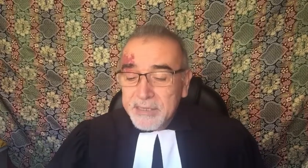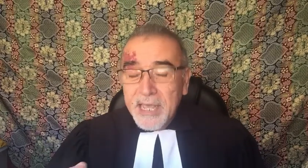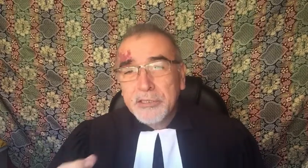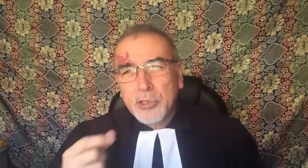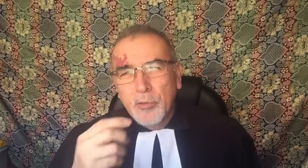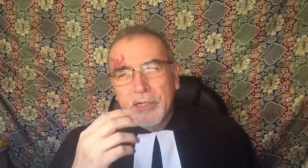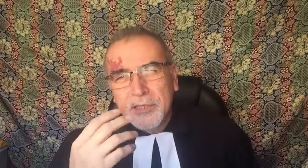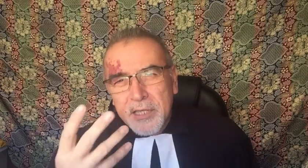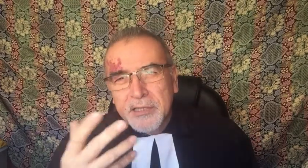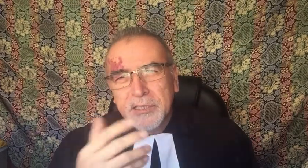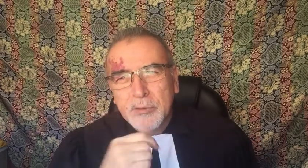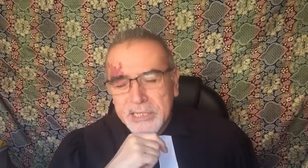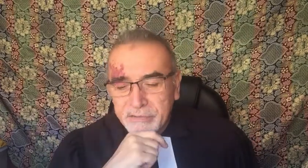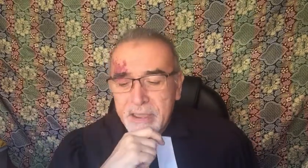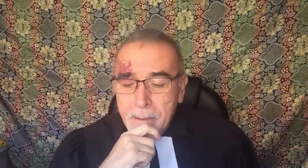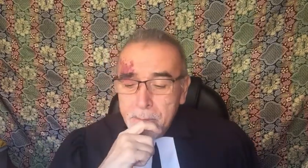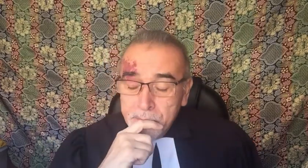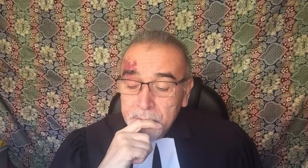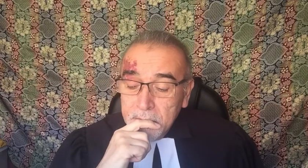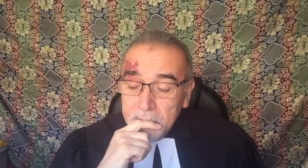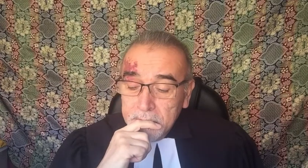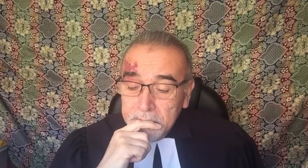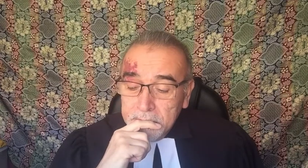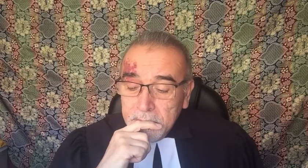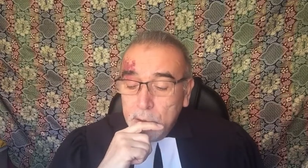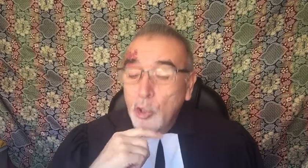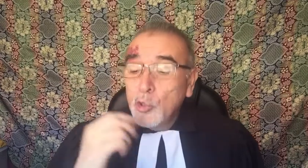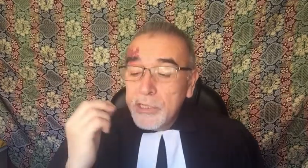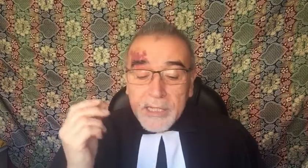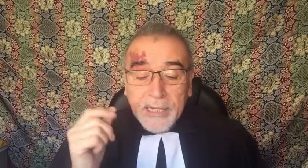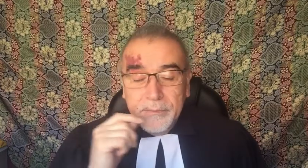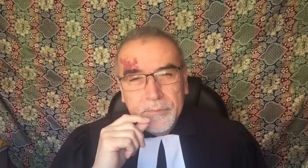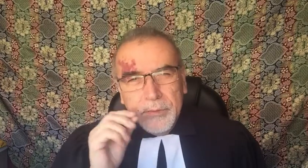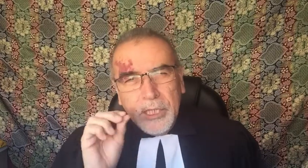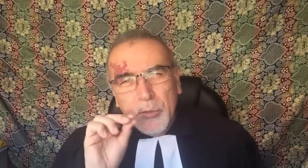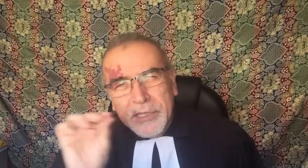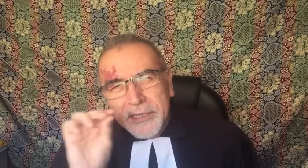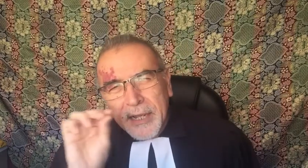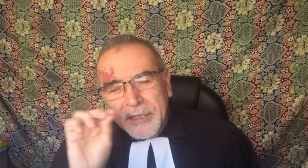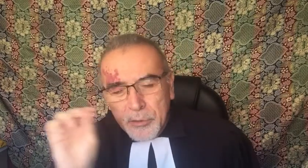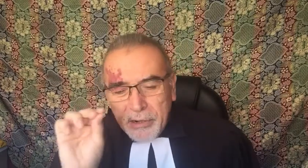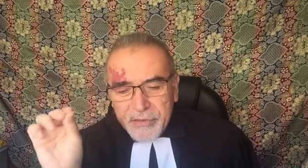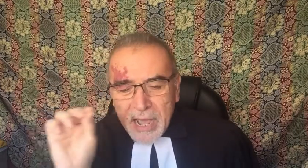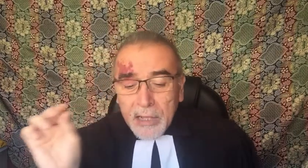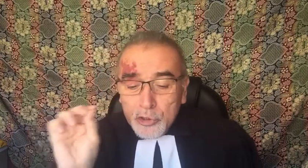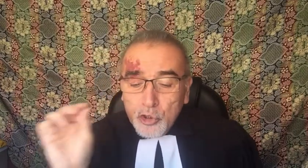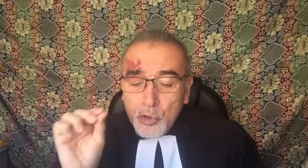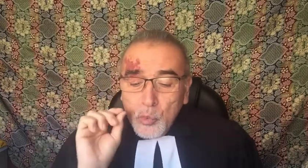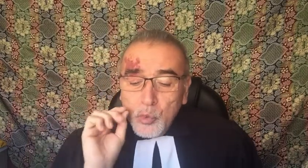extrovertidas en nuestra fe? Todo indica que nuestra geografía sociocultural